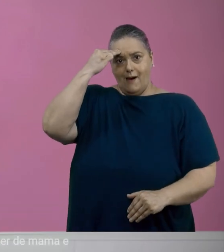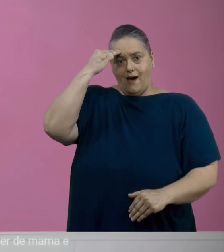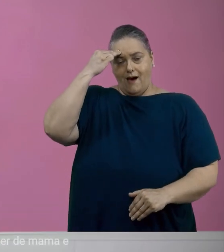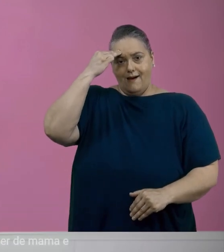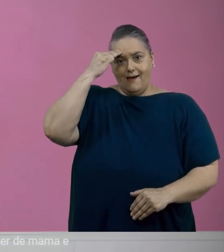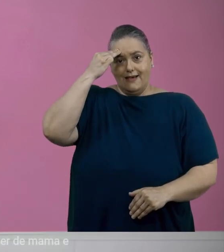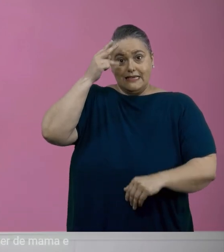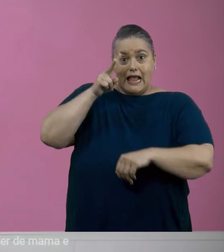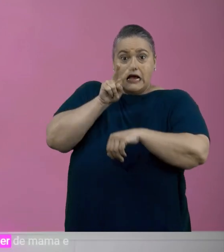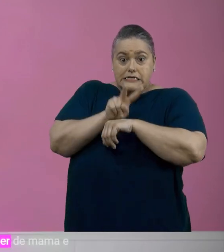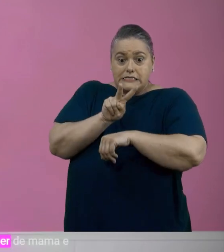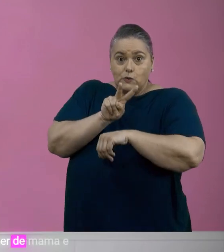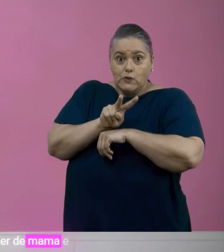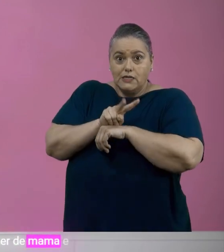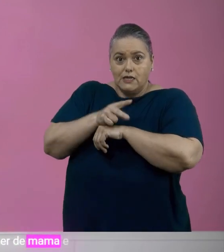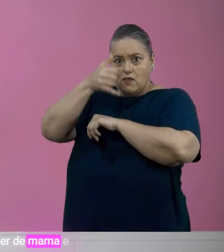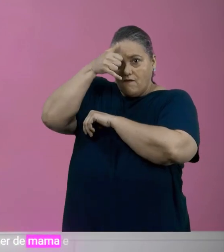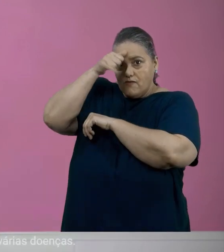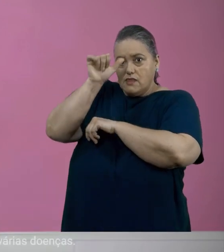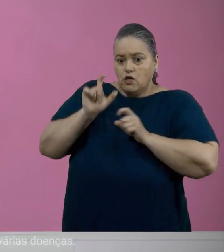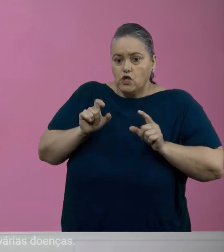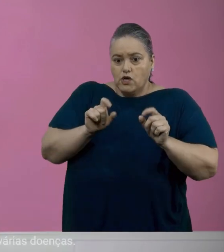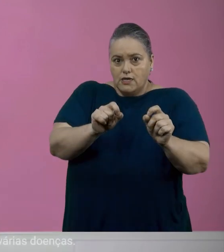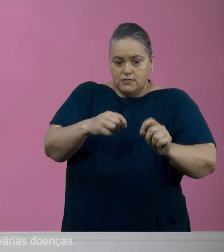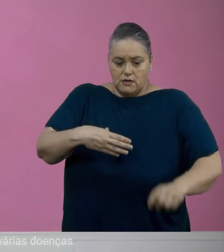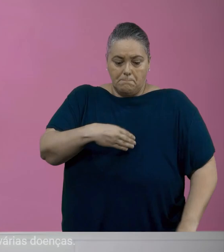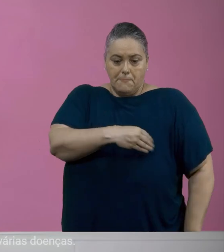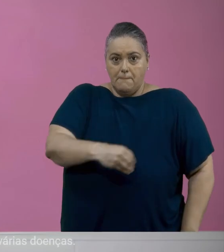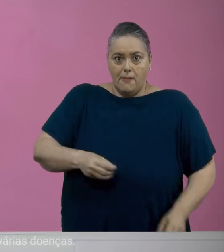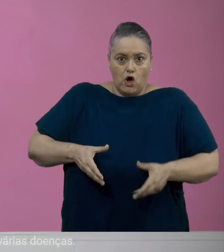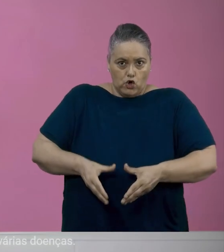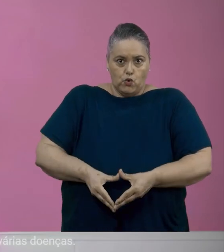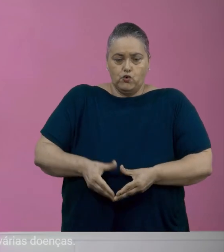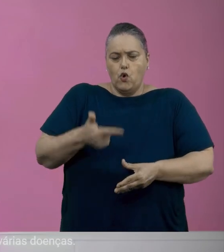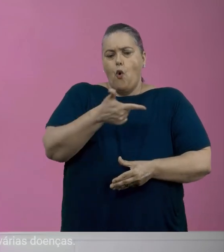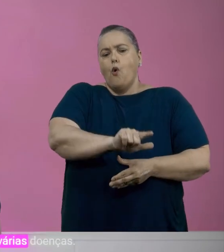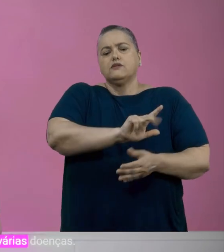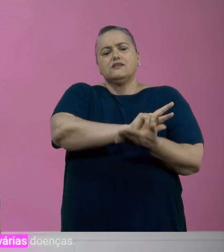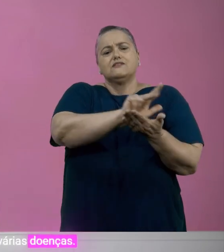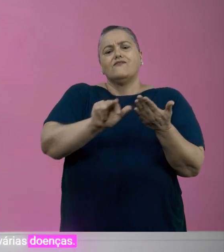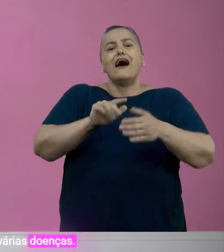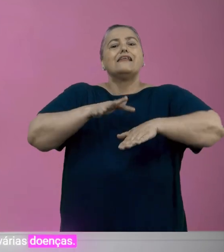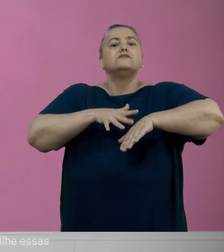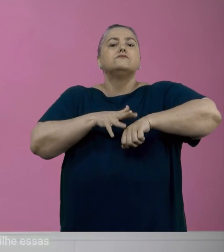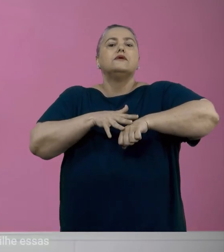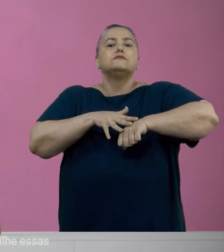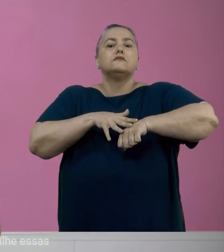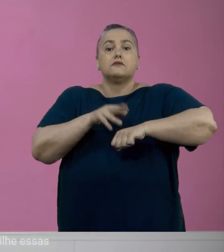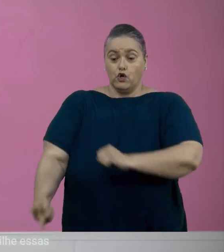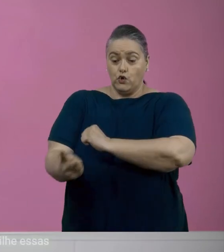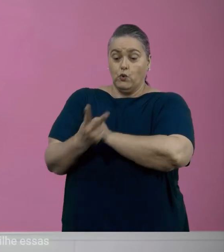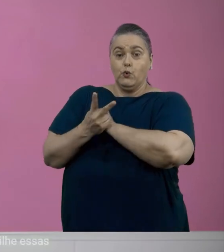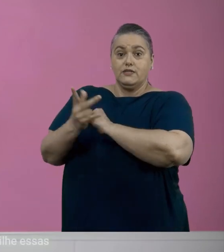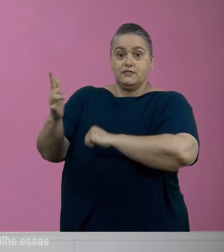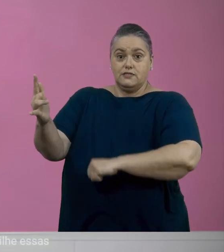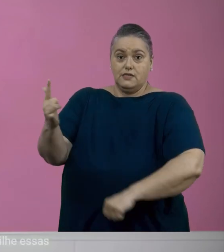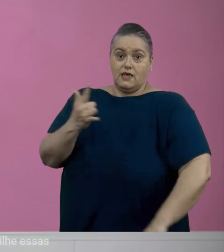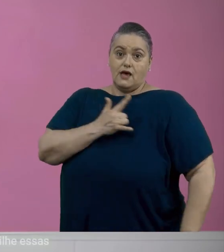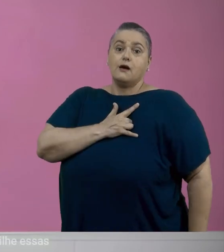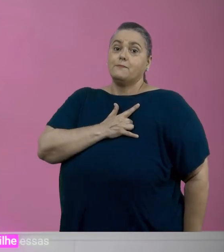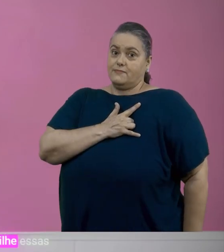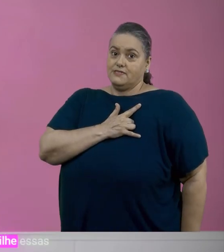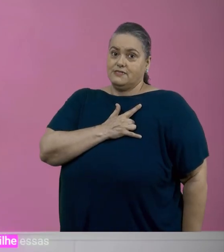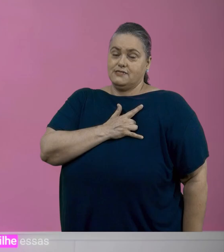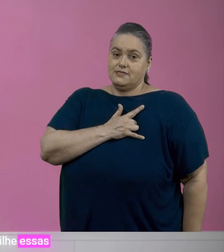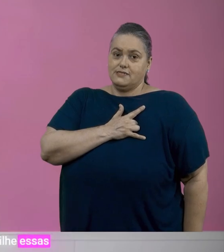Assim, estará prevenindo o câncer de mama e do colo do útero, além de outras várias doenças. Cuide-se, ame-se